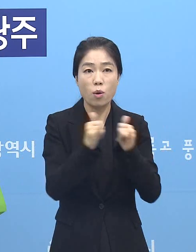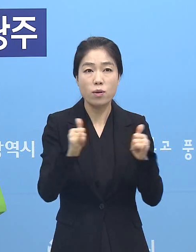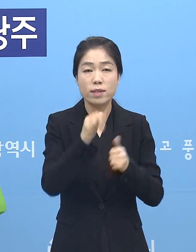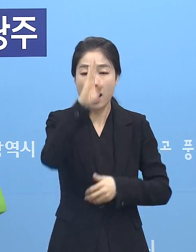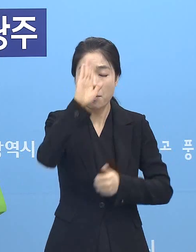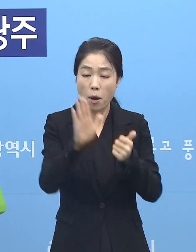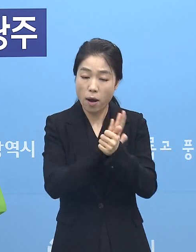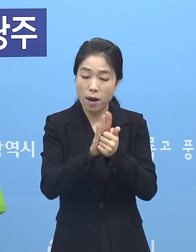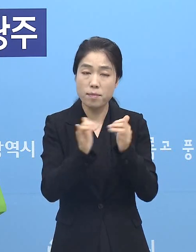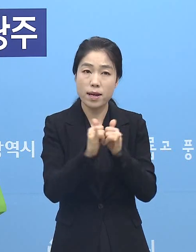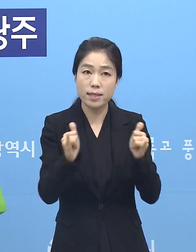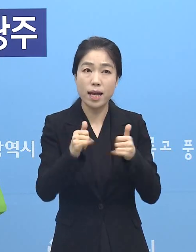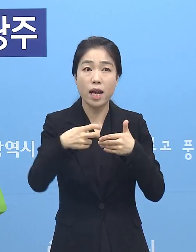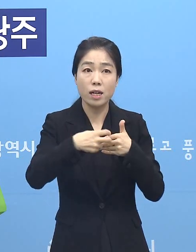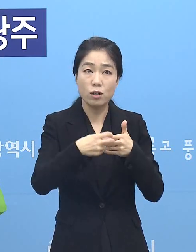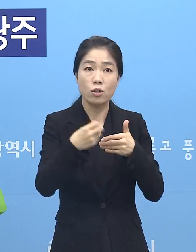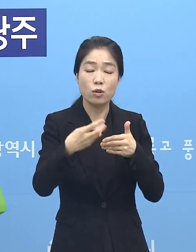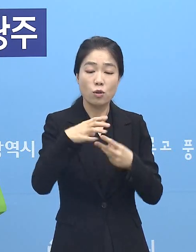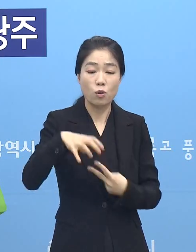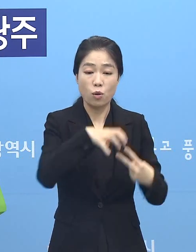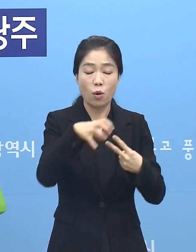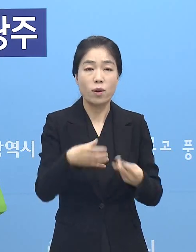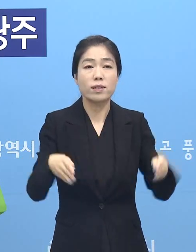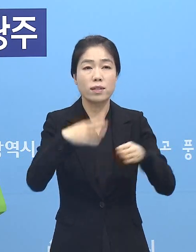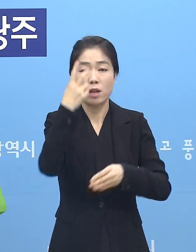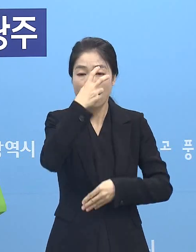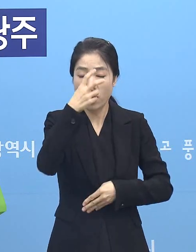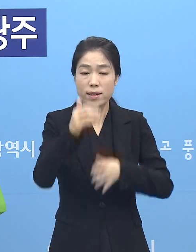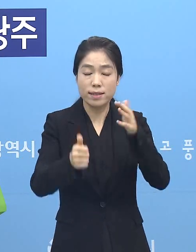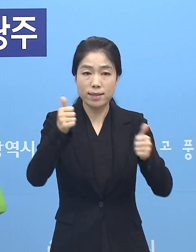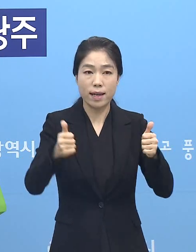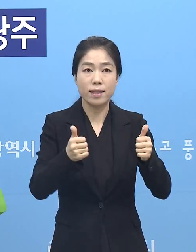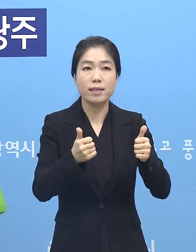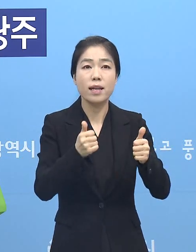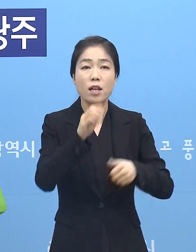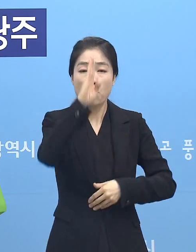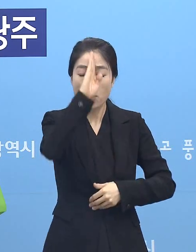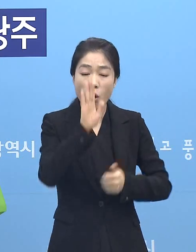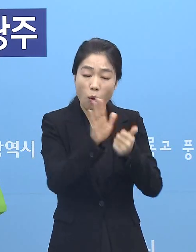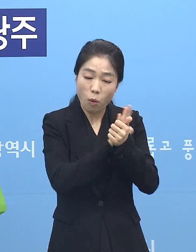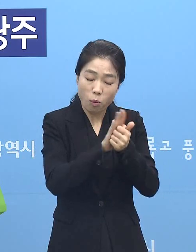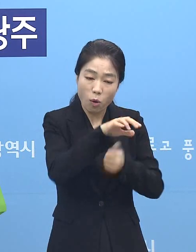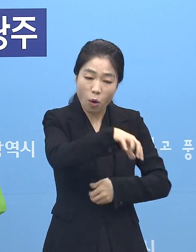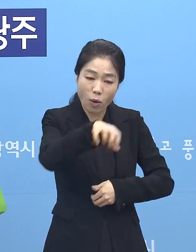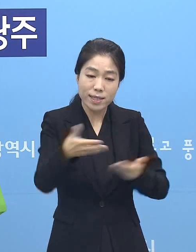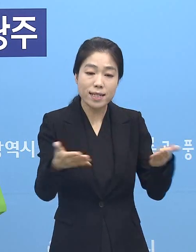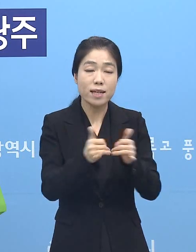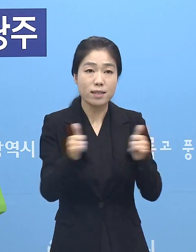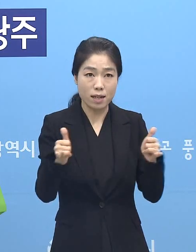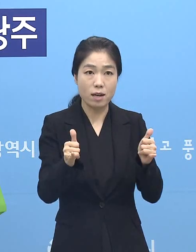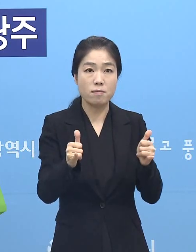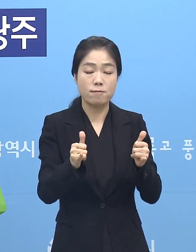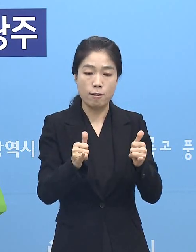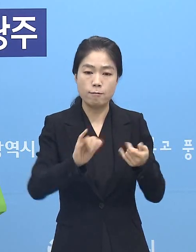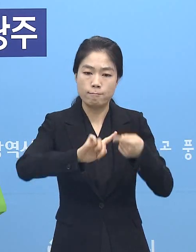간병인, 의료 및 요양시설 관리자 등 돌봄 영역에서 근무하시는 분들과도 유기적으로 협조하여